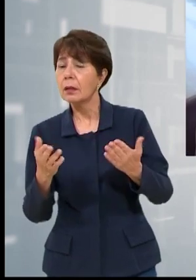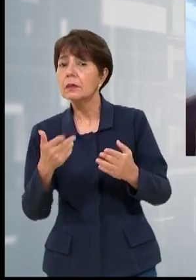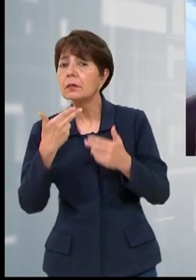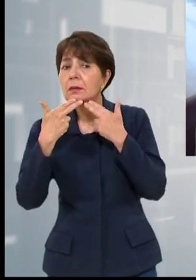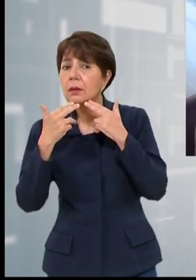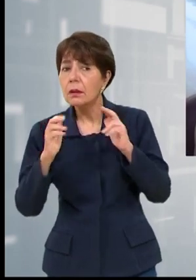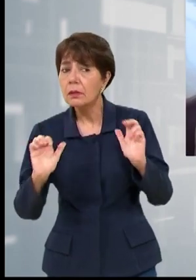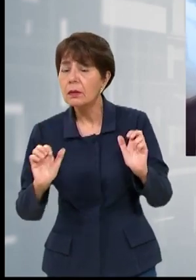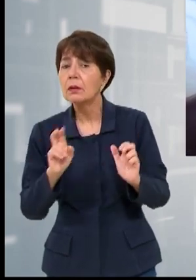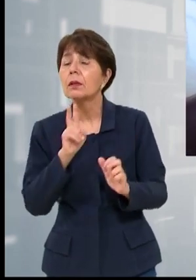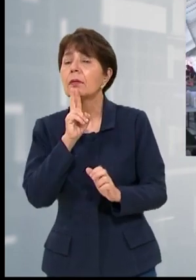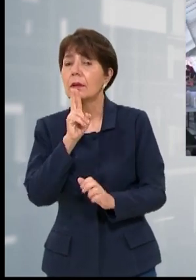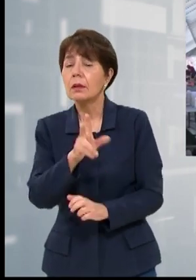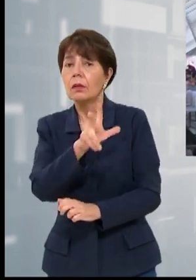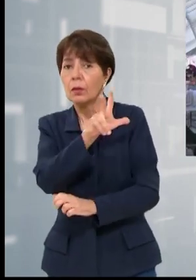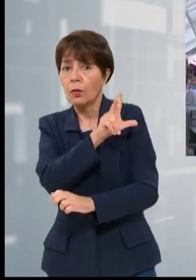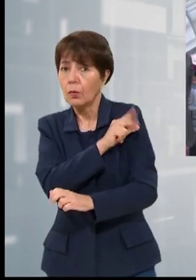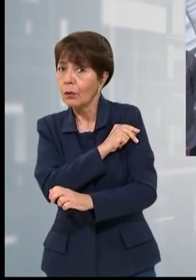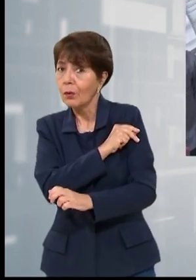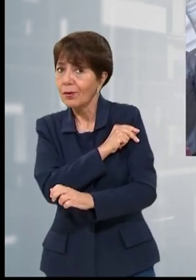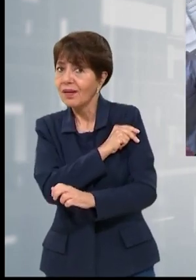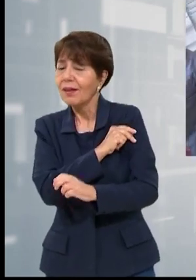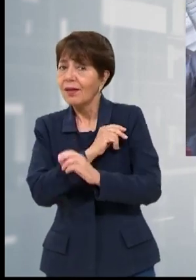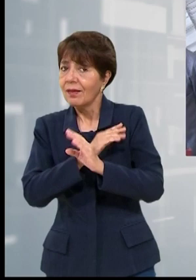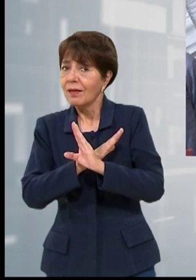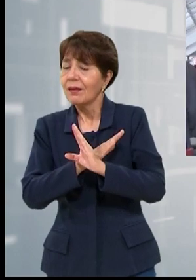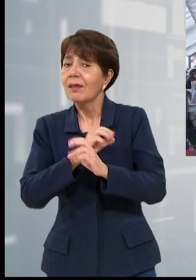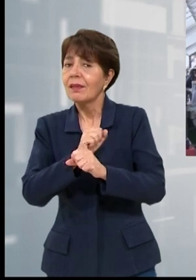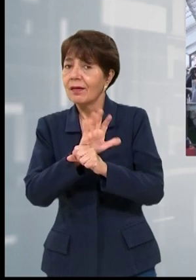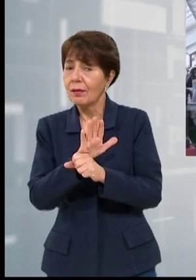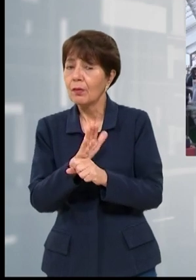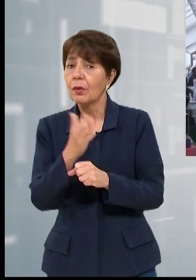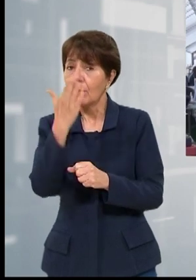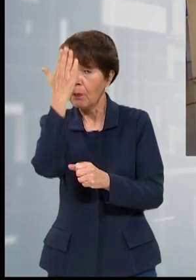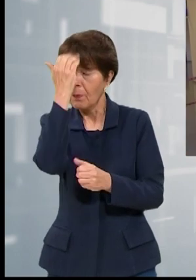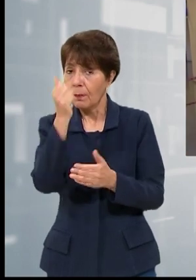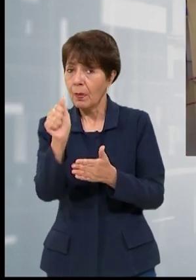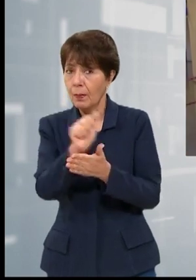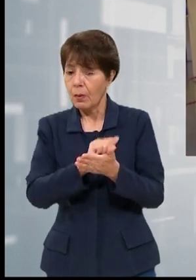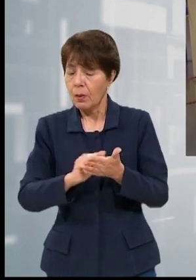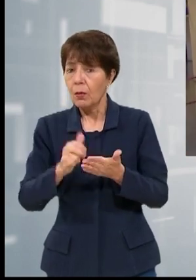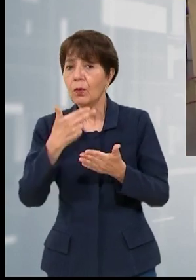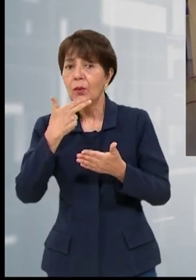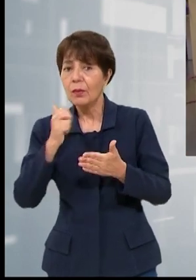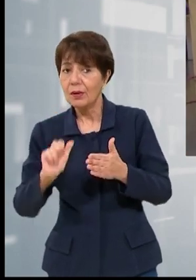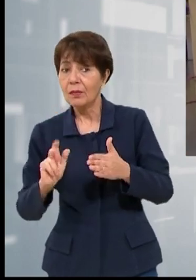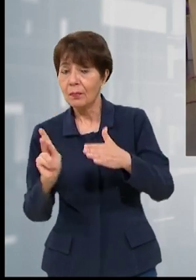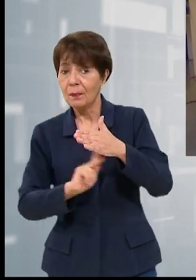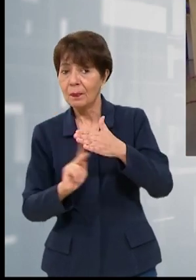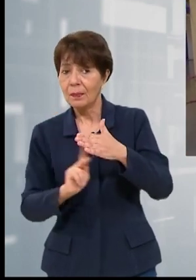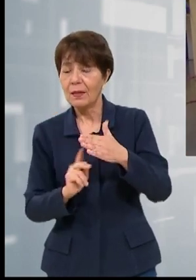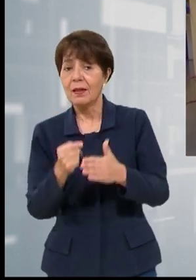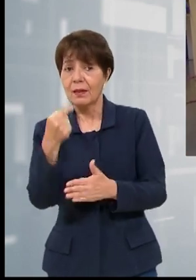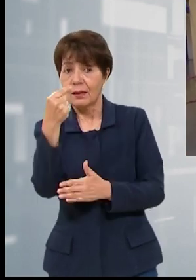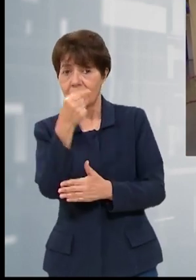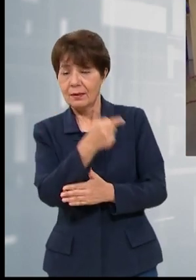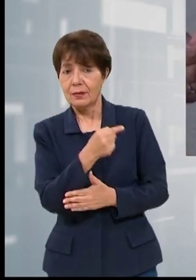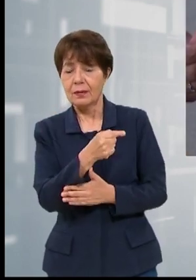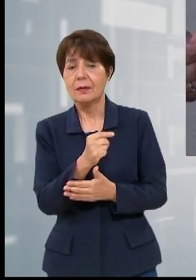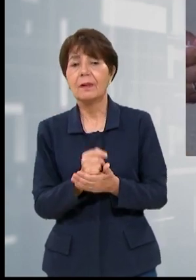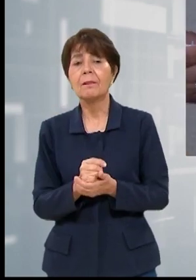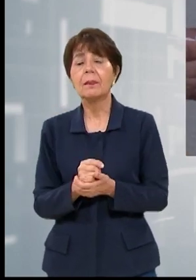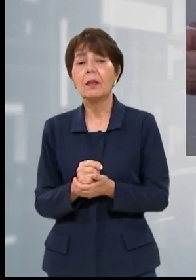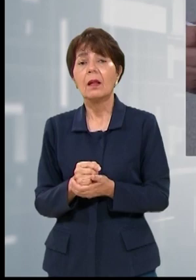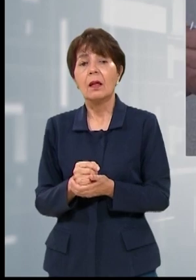tomando en cuenta que hay niños que irán por primera vez a los centros educativos. El doctor Javier Almendar, director del Centro de Salud en la Colonia San